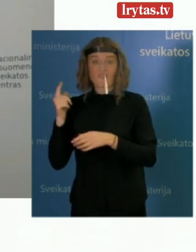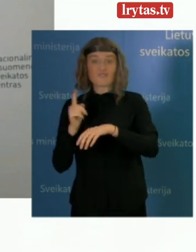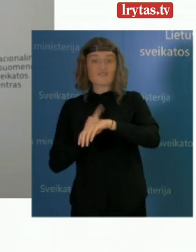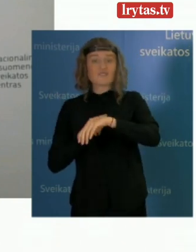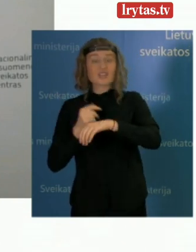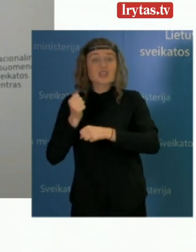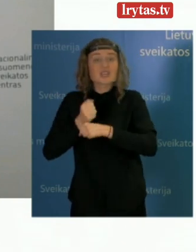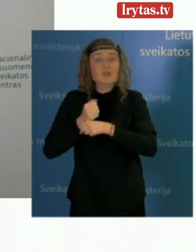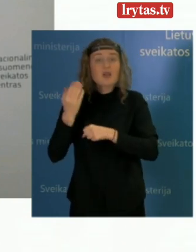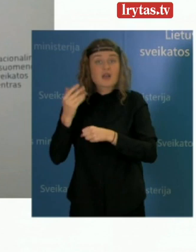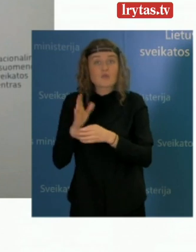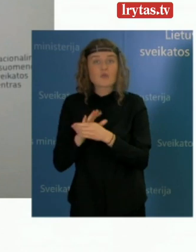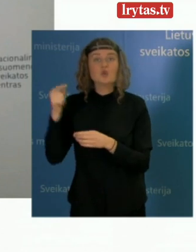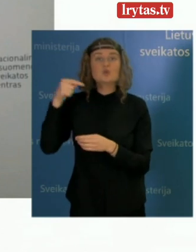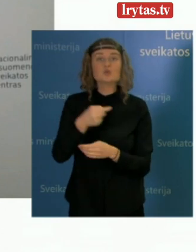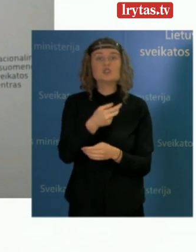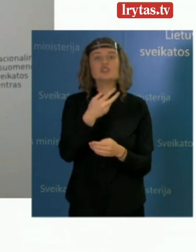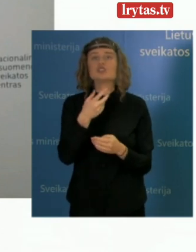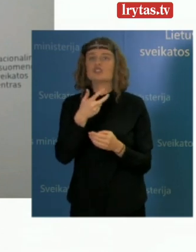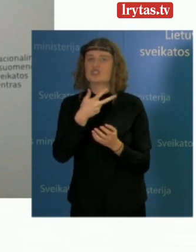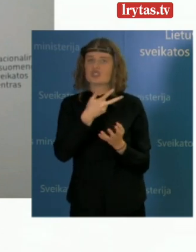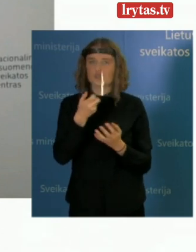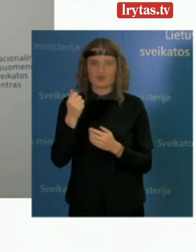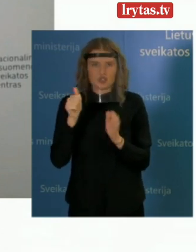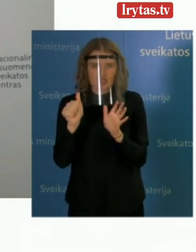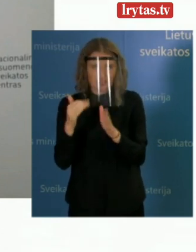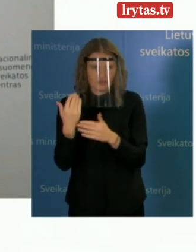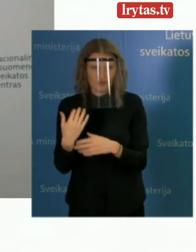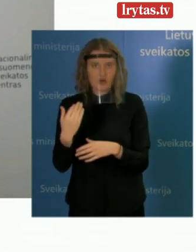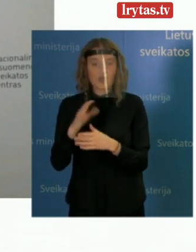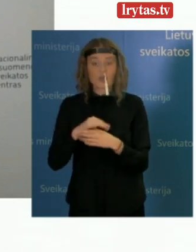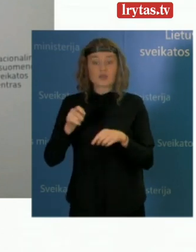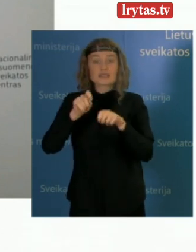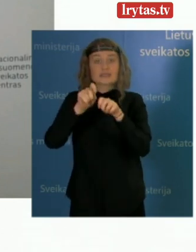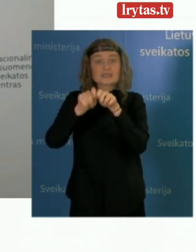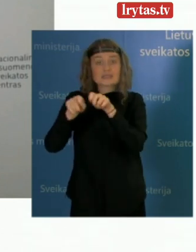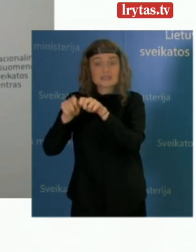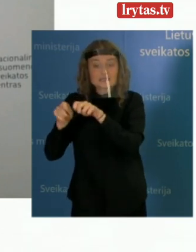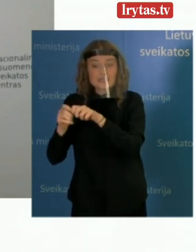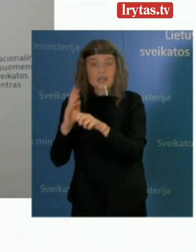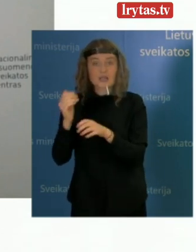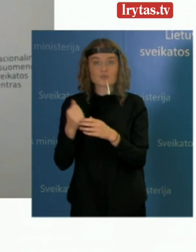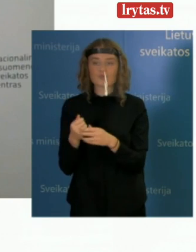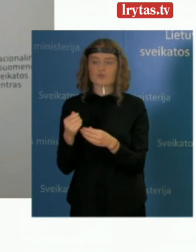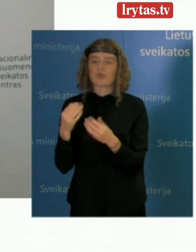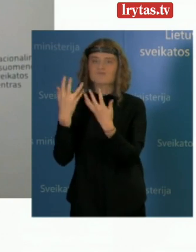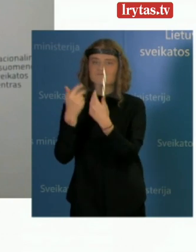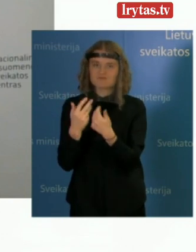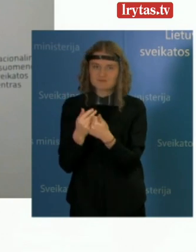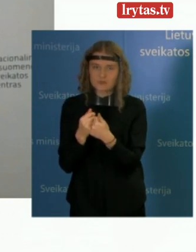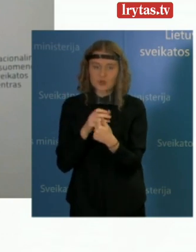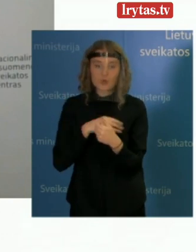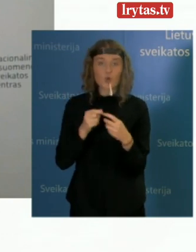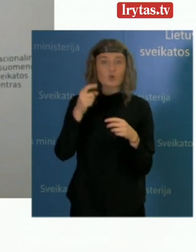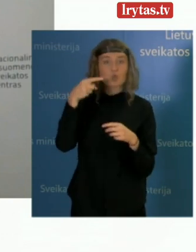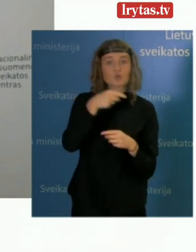1236 atvejai ir mūsų epidemiologai 10 val. ryto duomeninis iš jų buvo ištyrę 1044